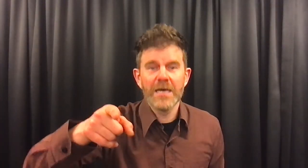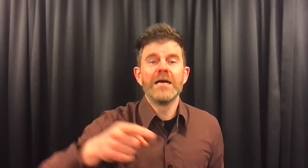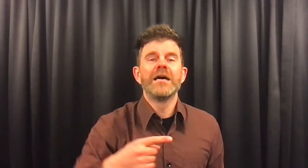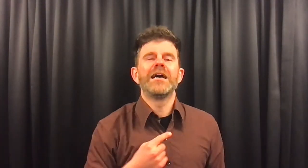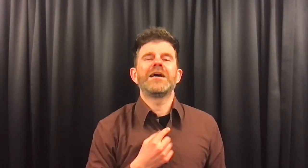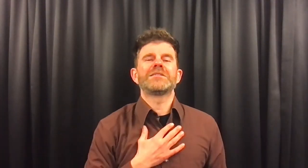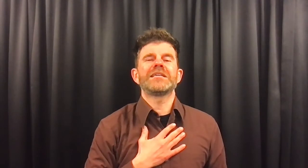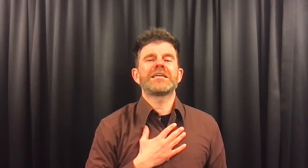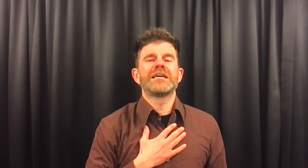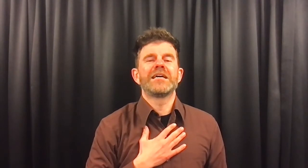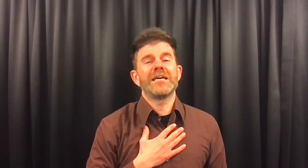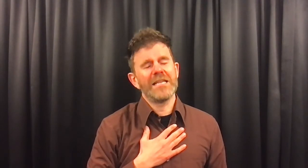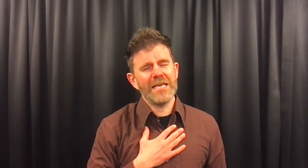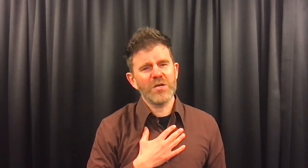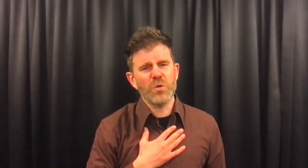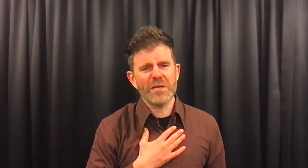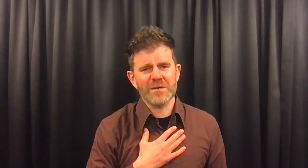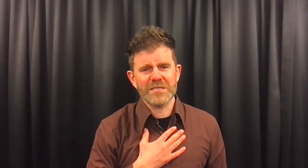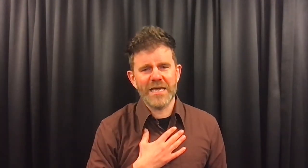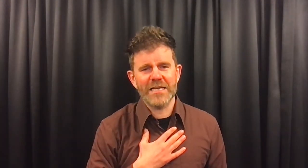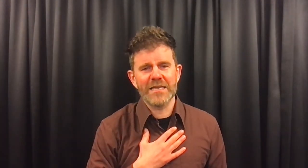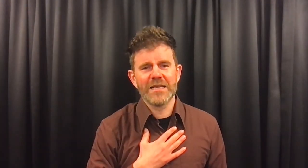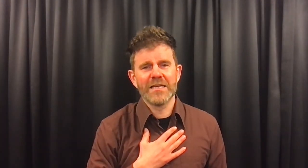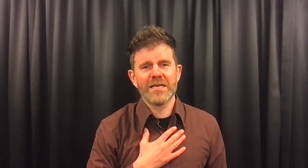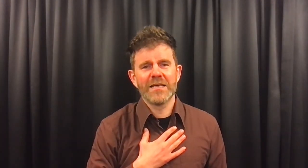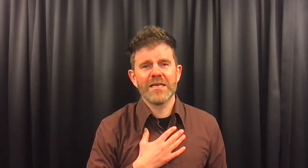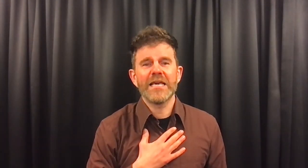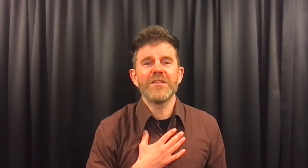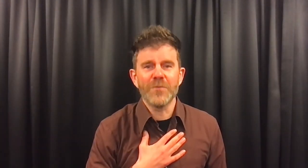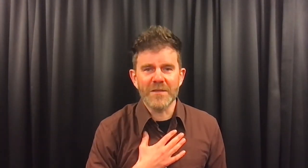Als ik alleen koning mag zijn in de winter.